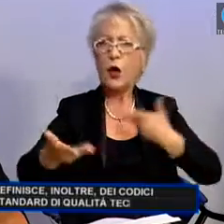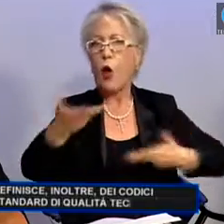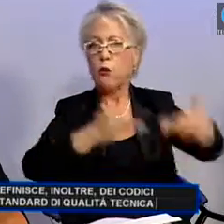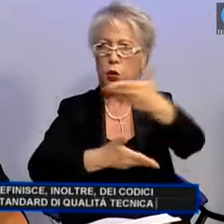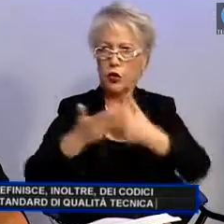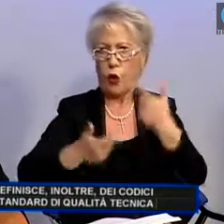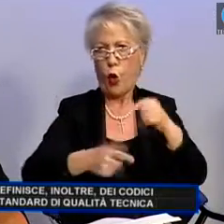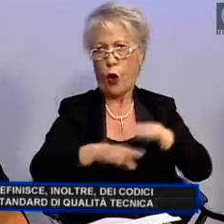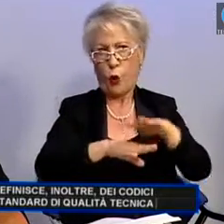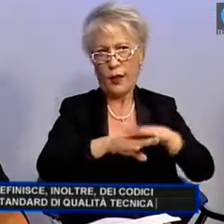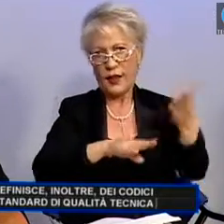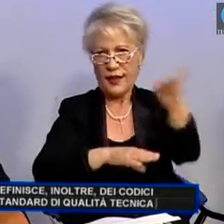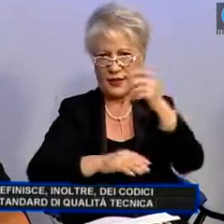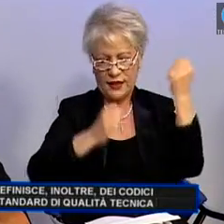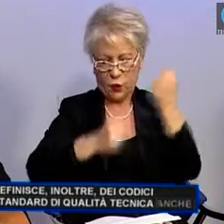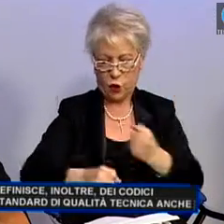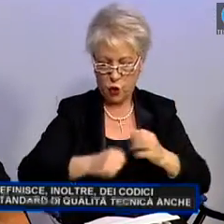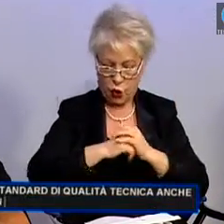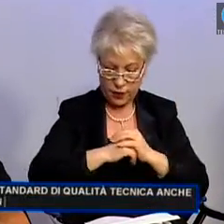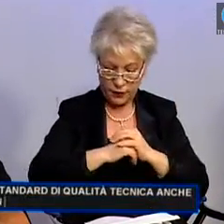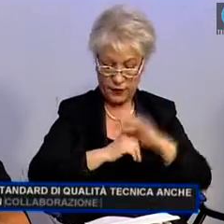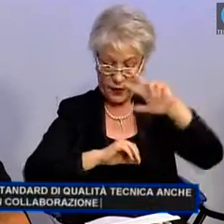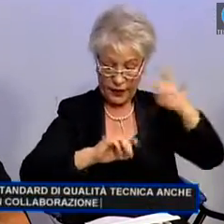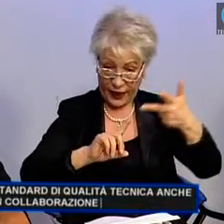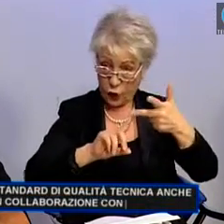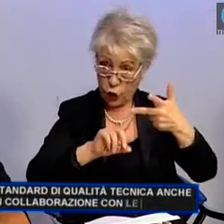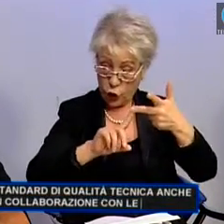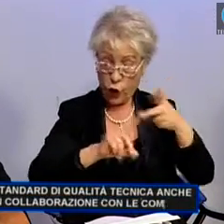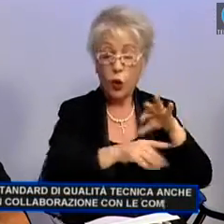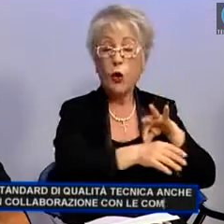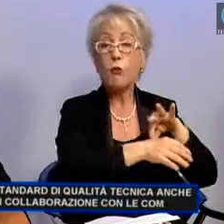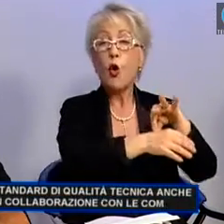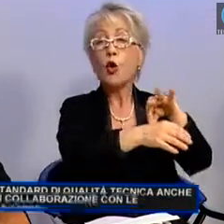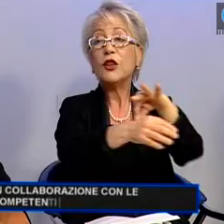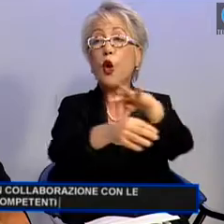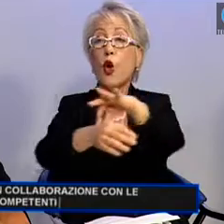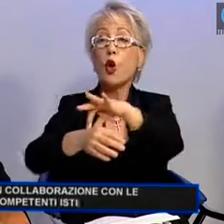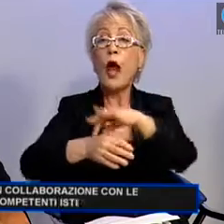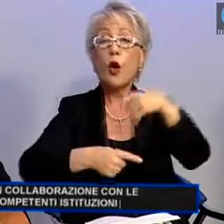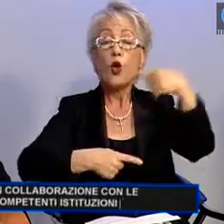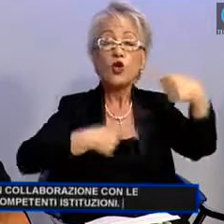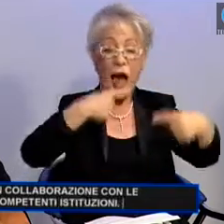anche in collaborazione con le competenti istituzioni.